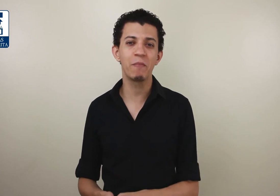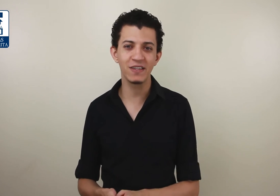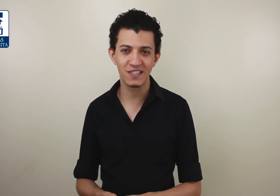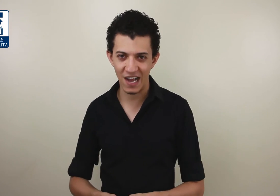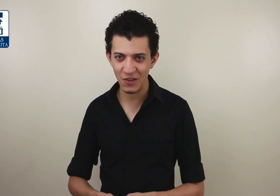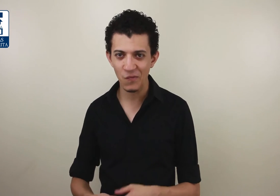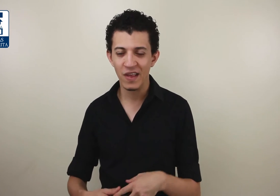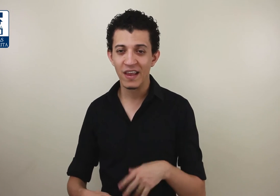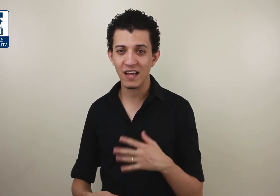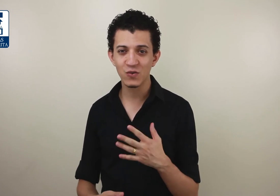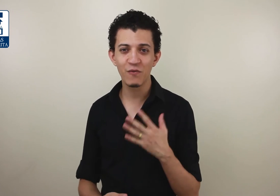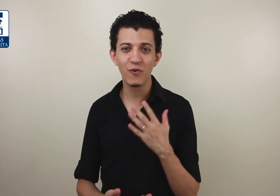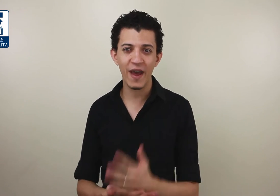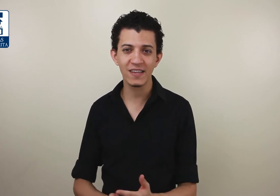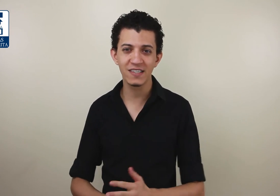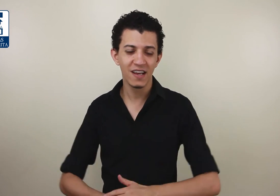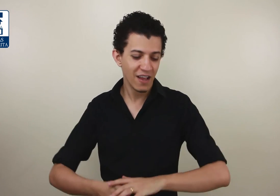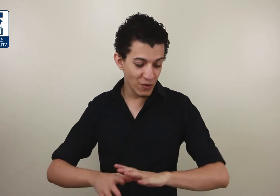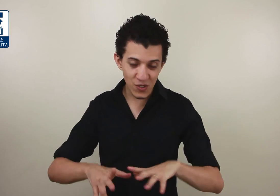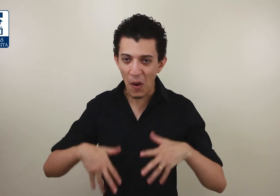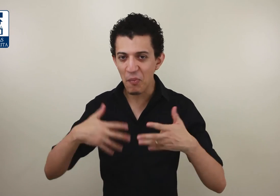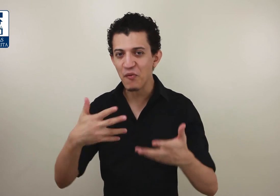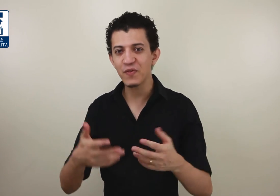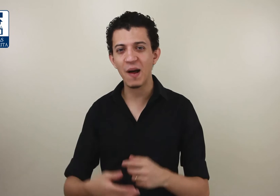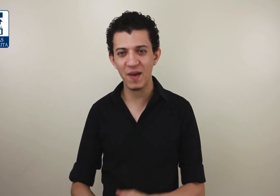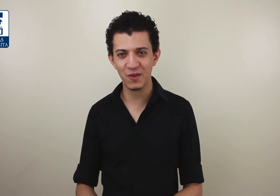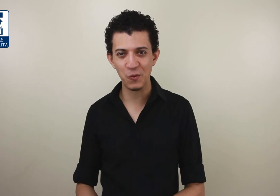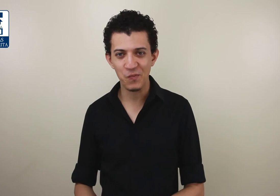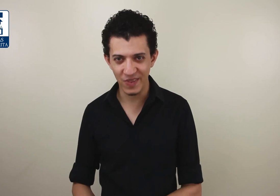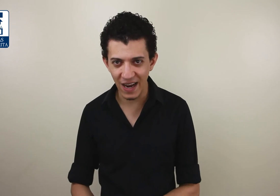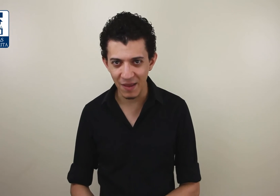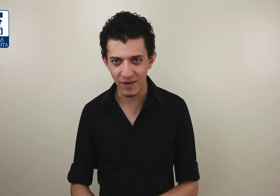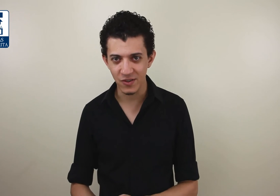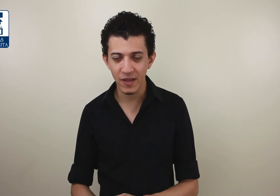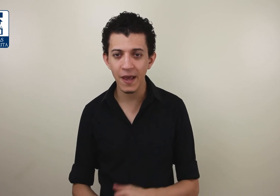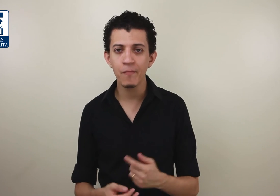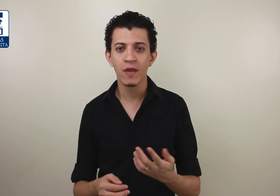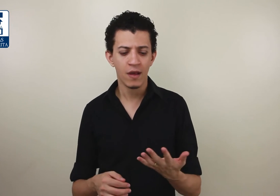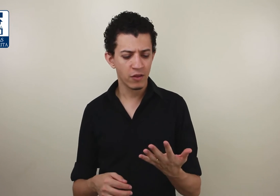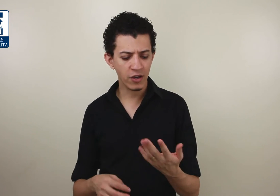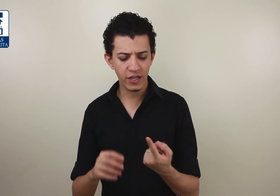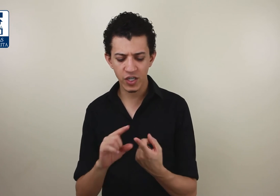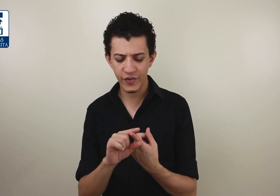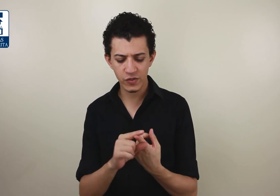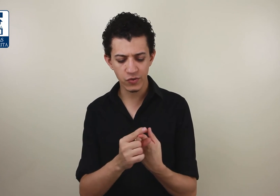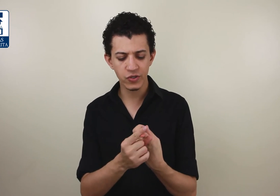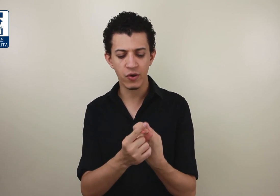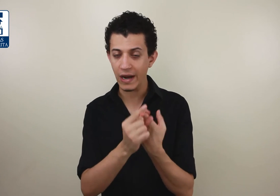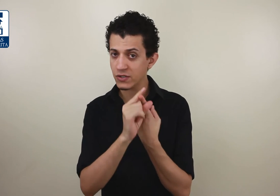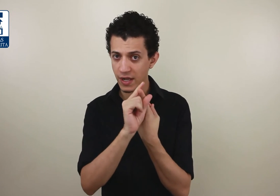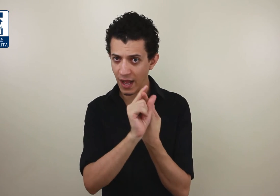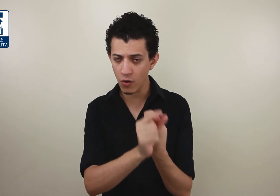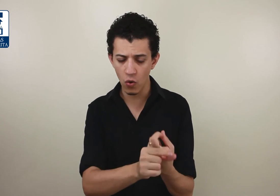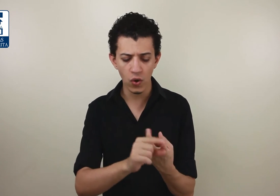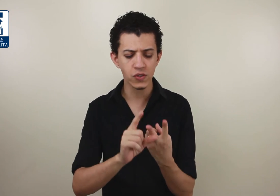aprendizado, na sua fluência, no seu aprofundamento da Libras. Então, aqui a gente vê essa construção relacionada a curso,